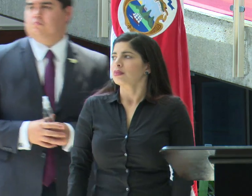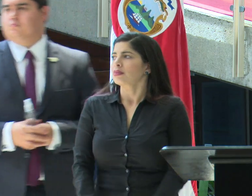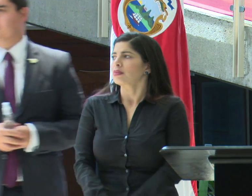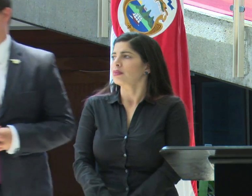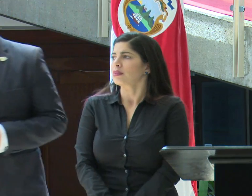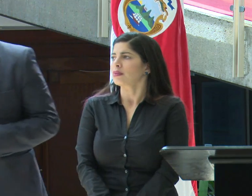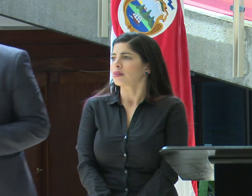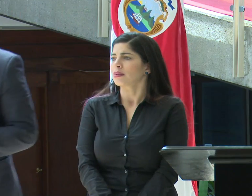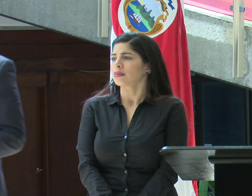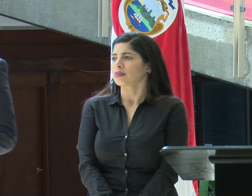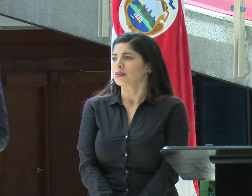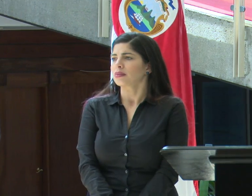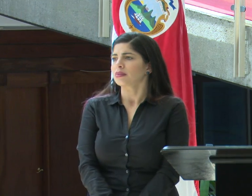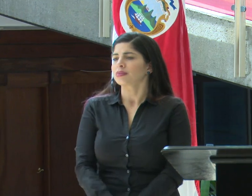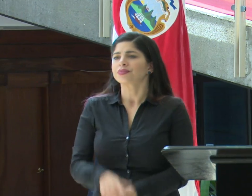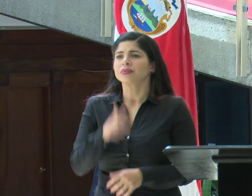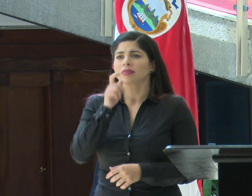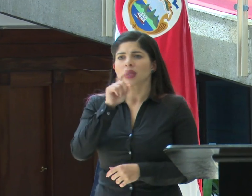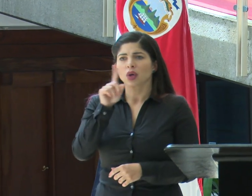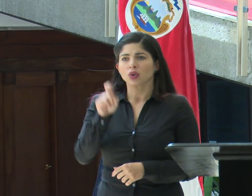¿Quién consulta por televisión?